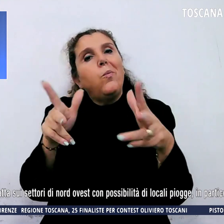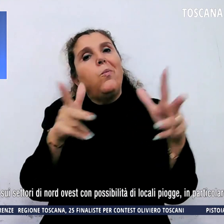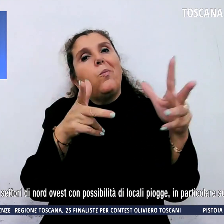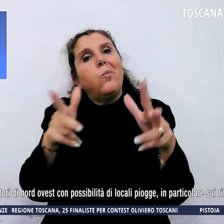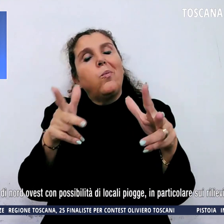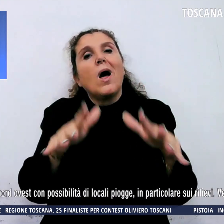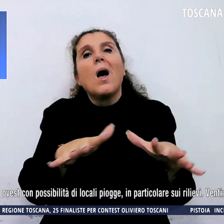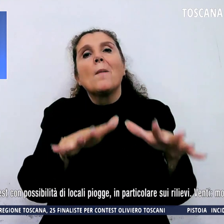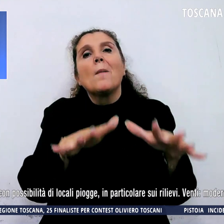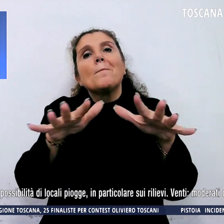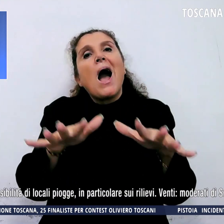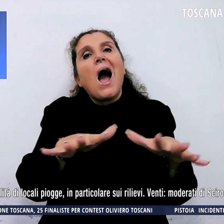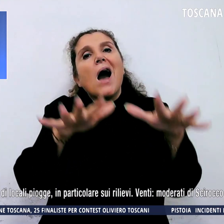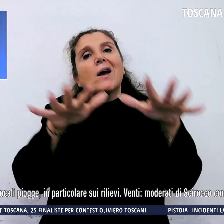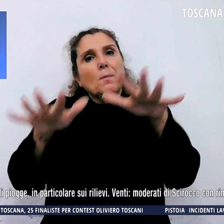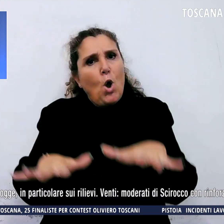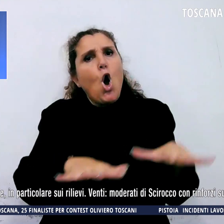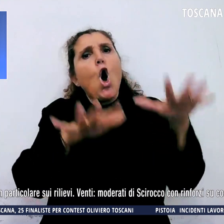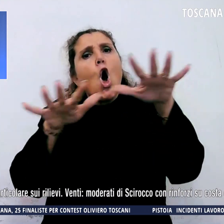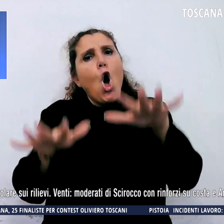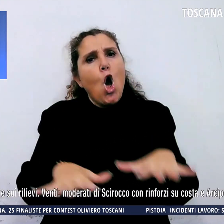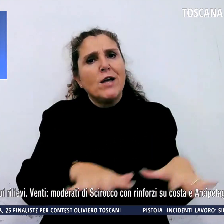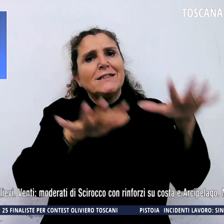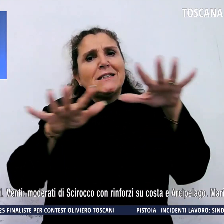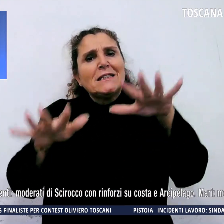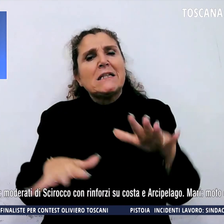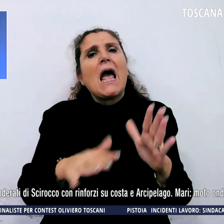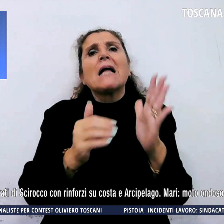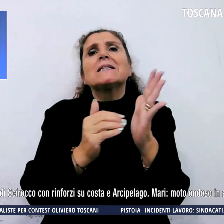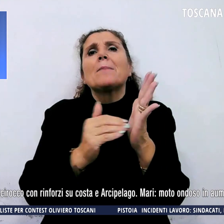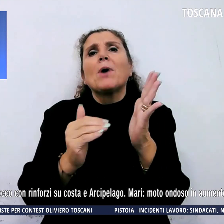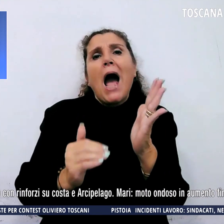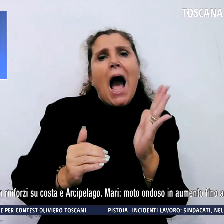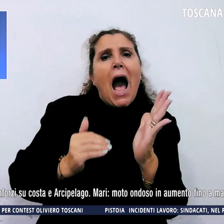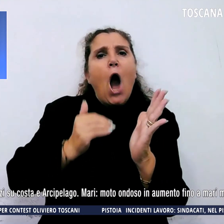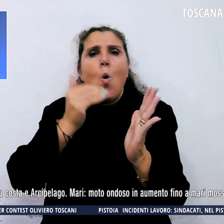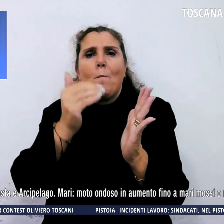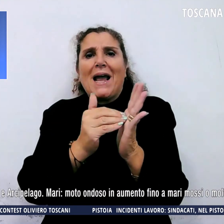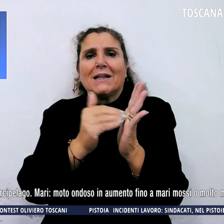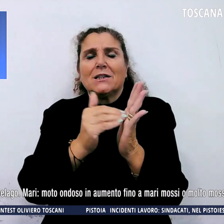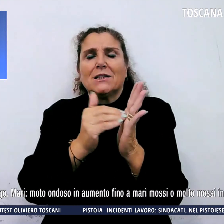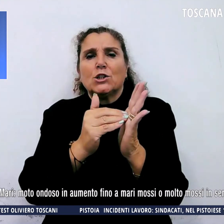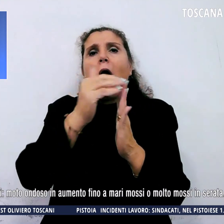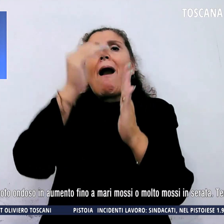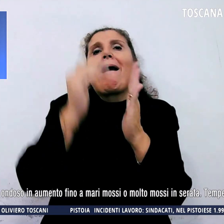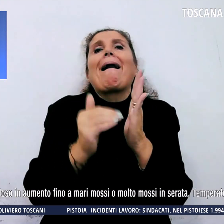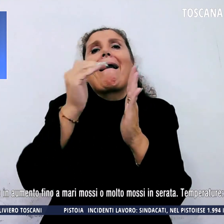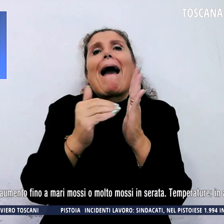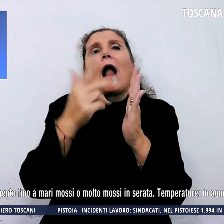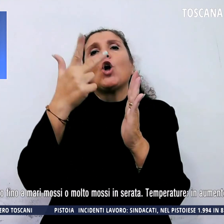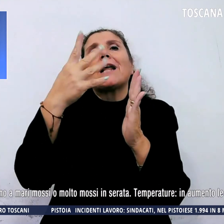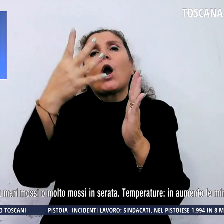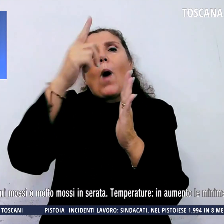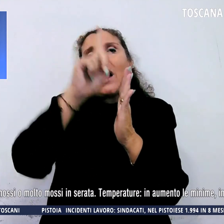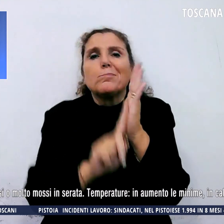mossi, le temperature in aumento le minime, in calo di 3-4 gradi le